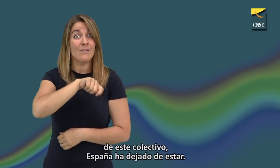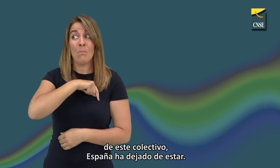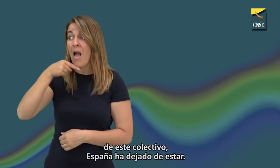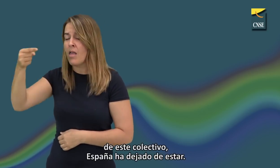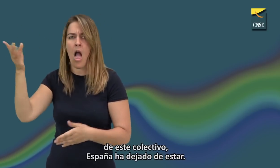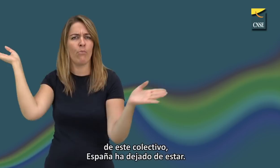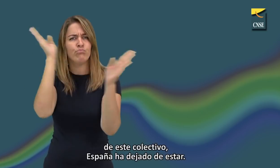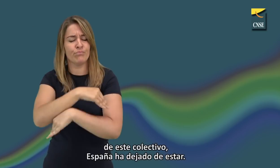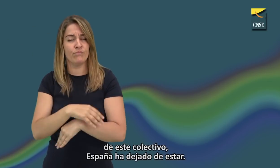España ha dejado de estar.